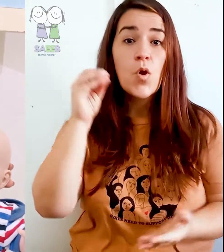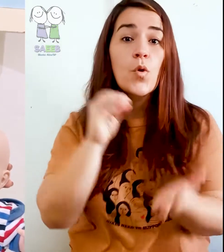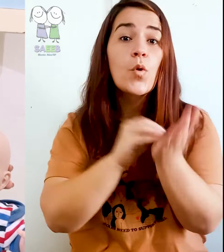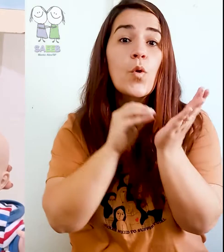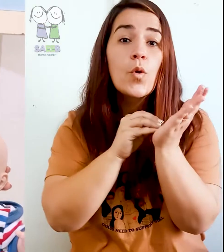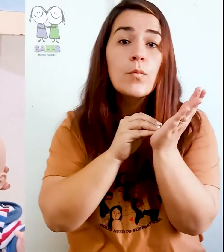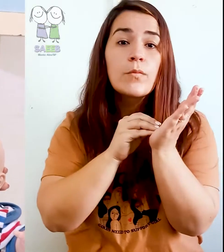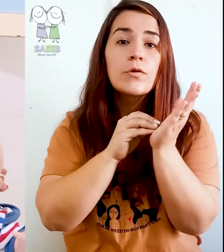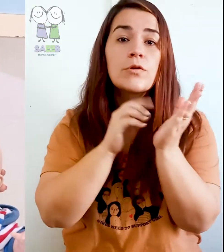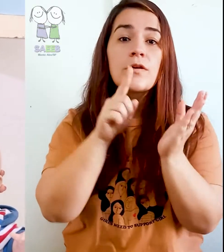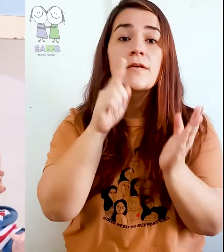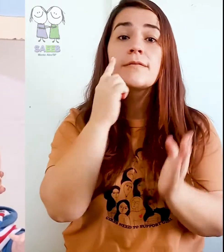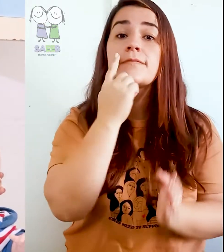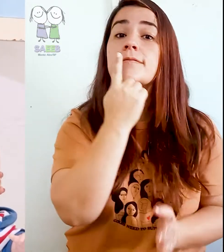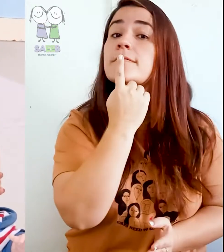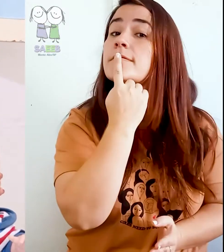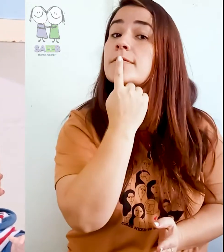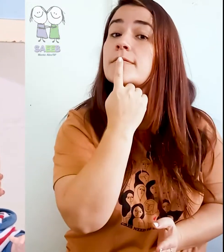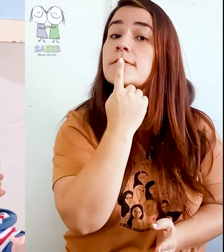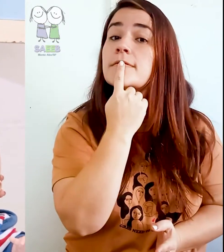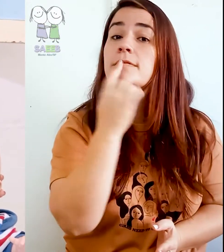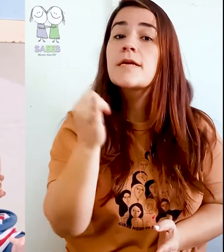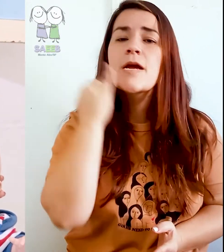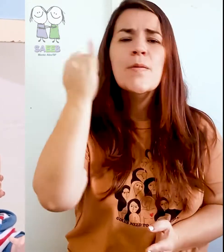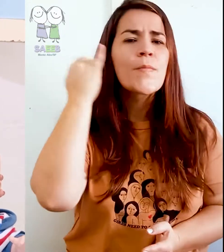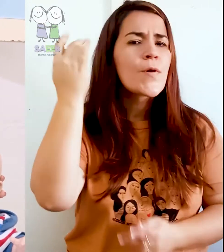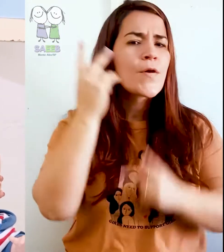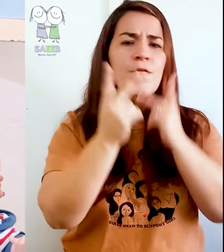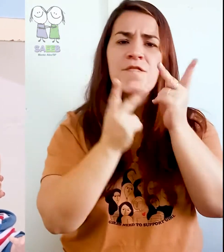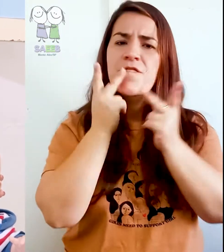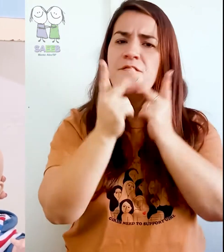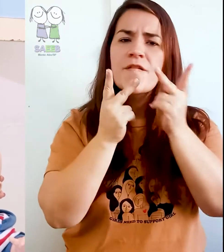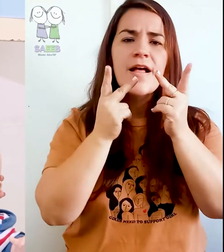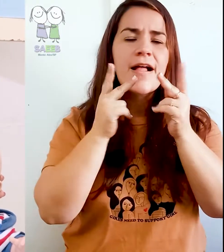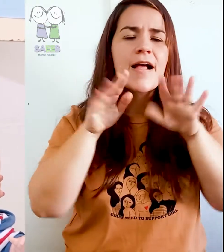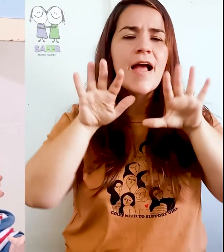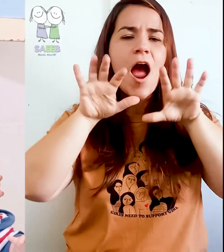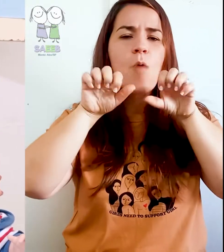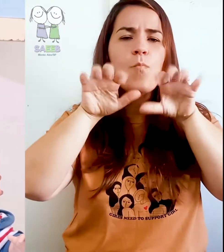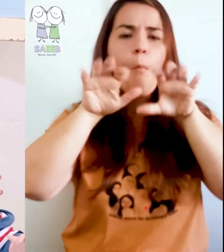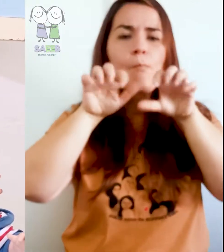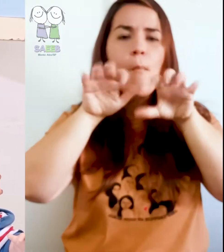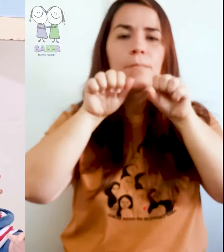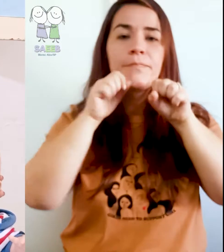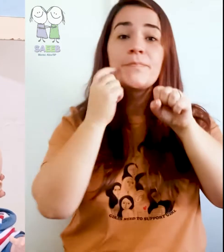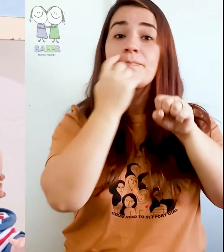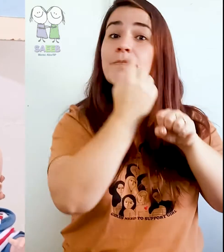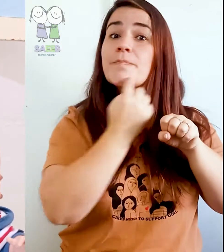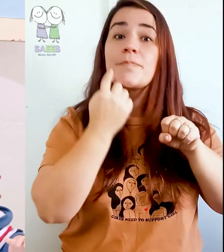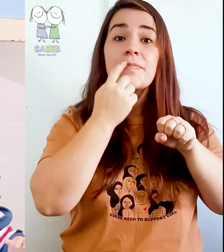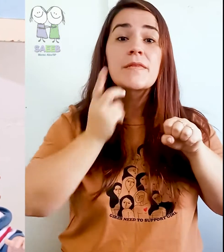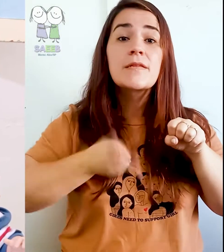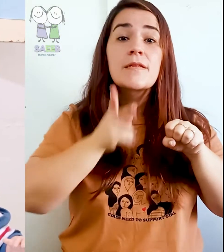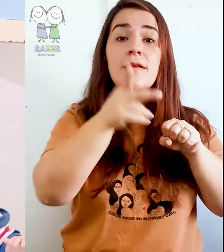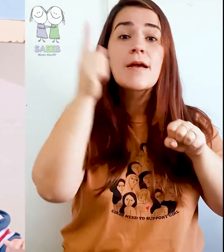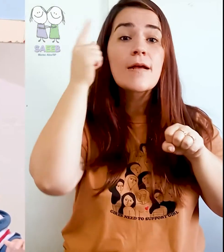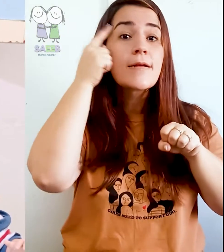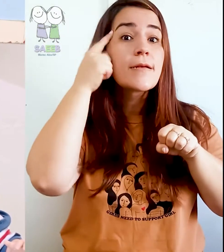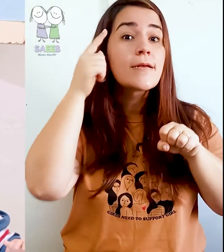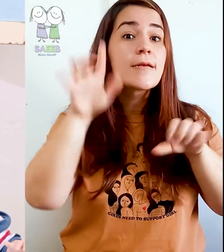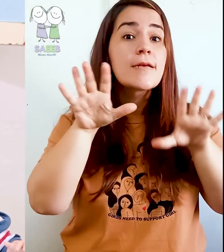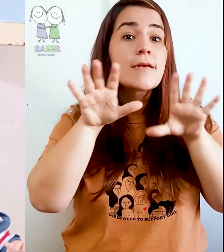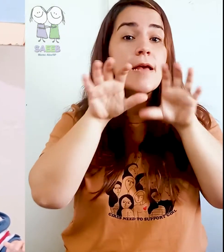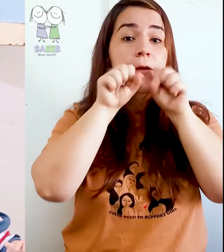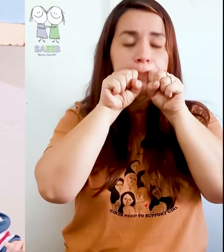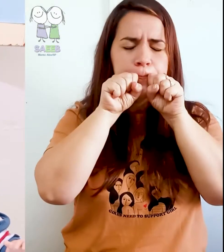E o último músculo que a gente vai acordar é o da boca. Importante pra fala, pra mastigação. O da boca, a gente tem que sempre pensar que nós